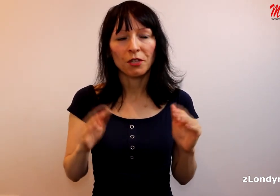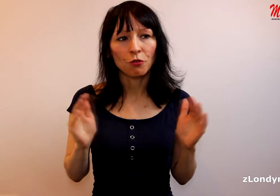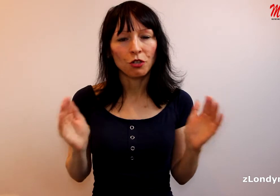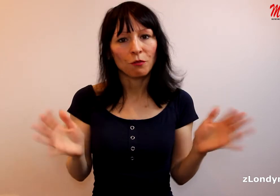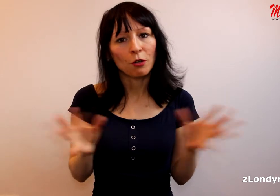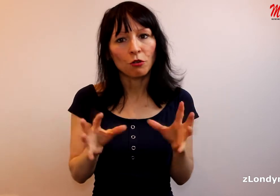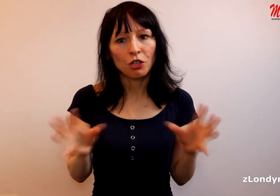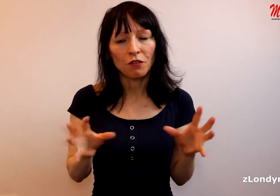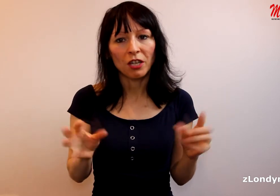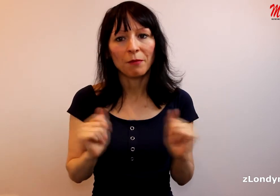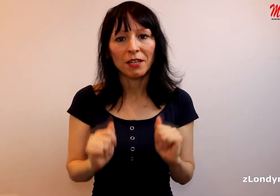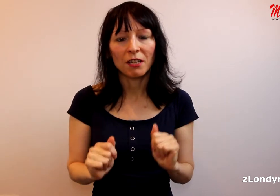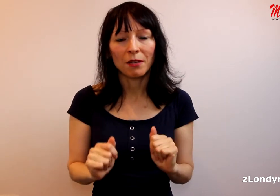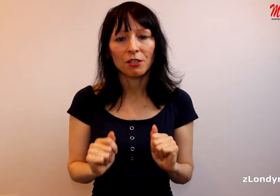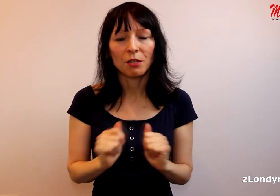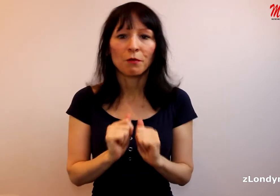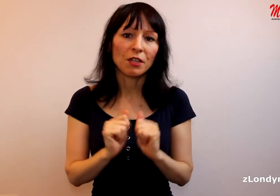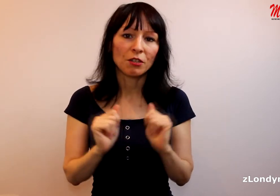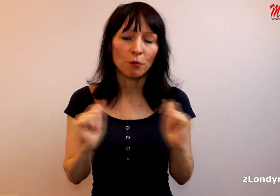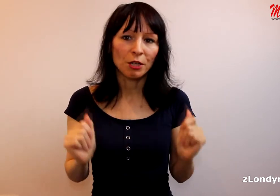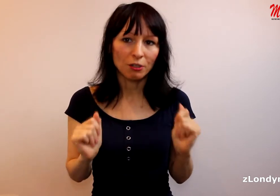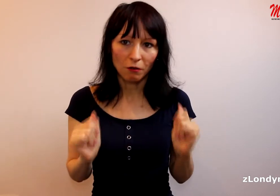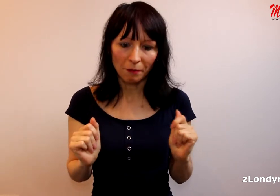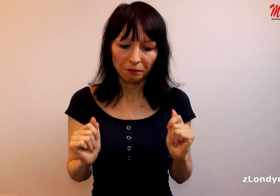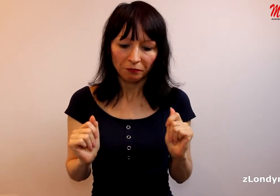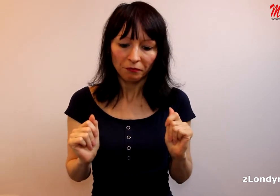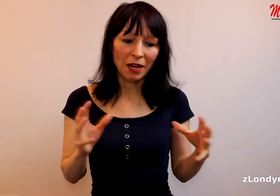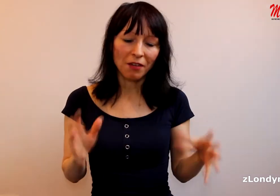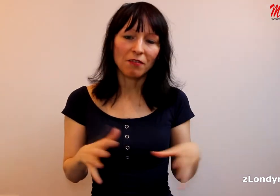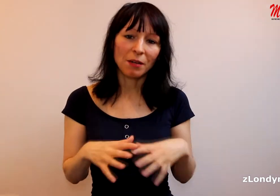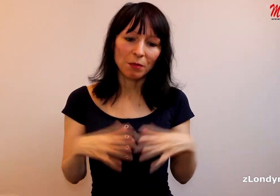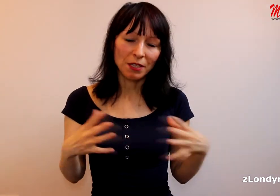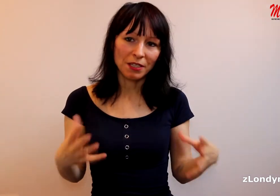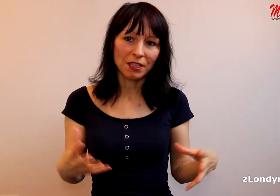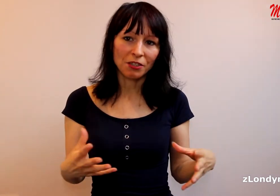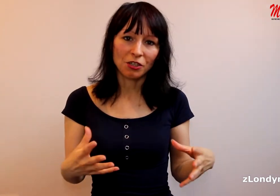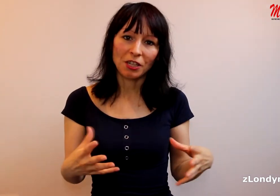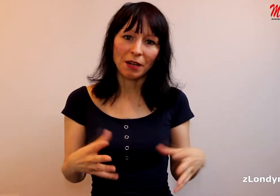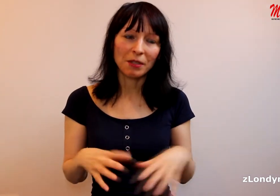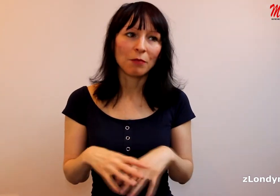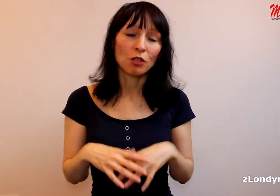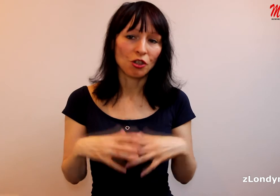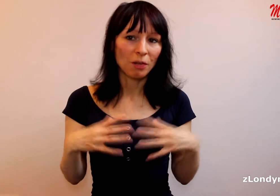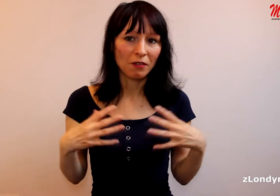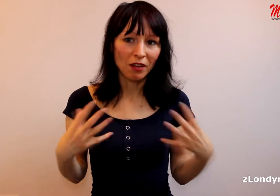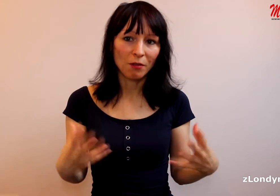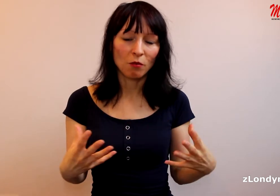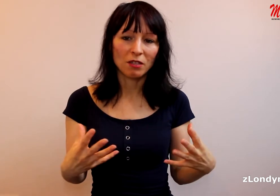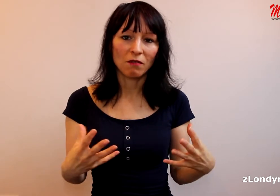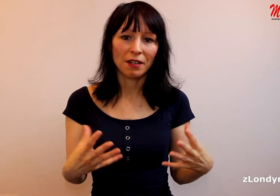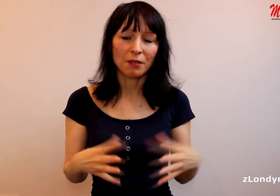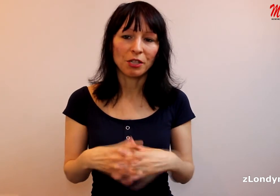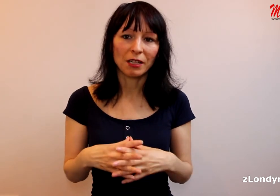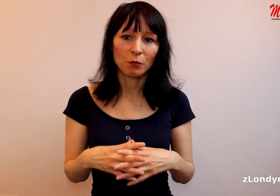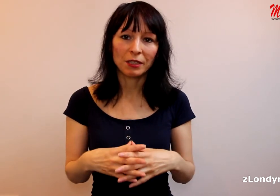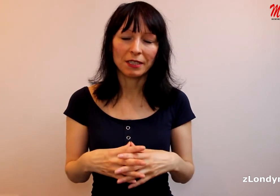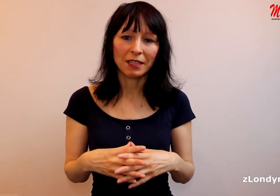že už jakoby končí v těch médiích mainstreamových svoboda slova. Právě i na BBC začíná být, nebo začala být velmi omezována například politická